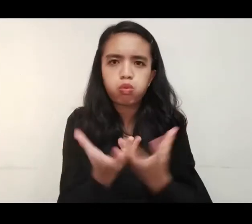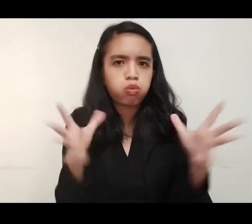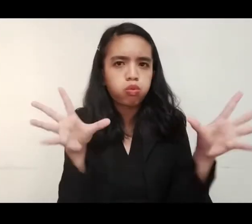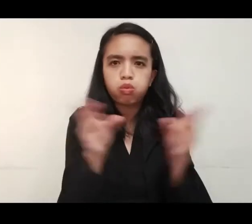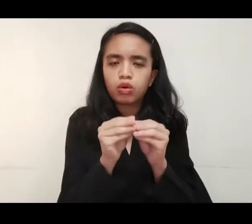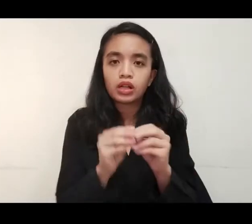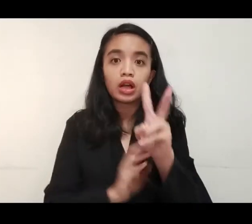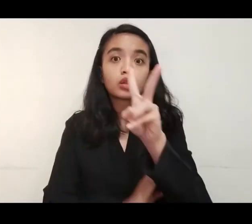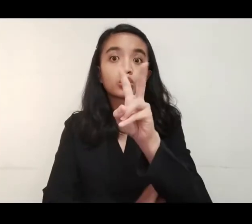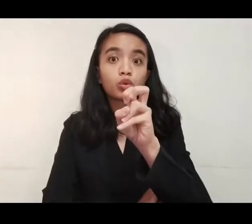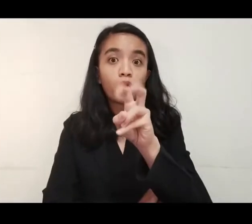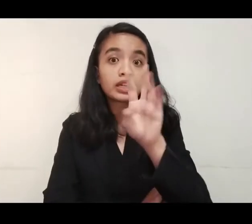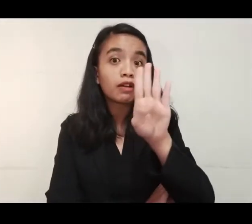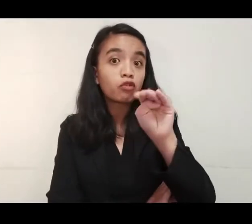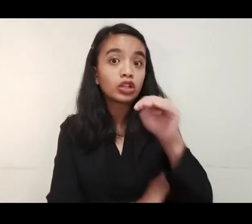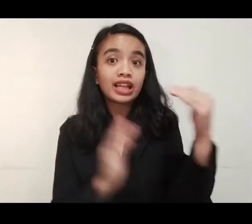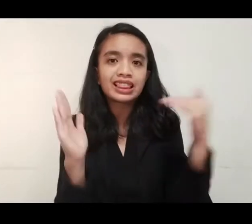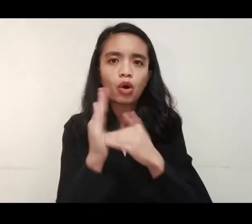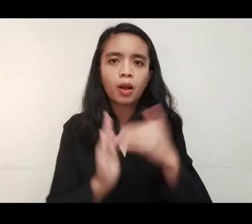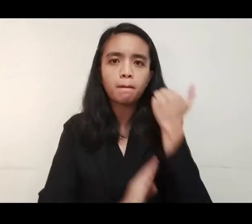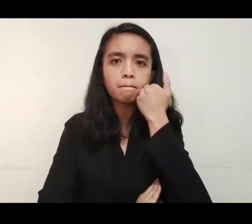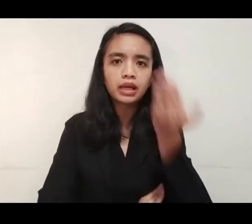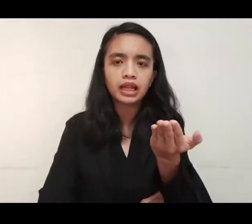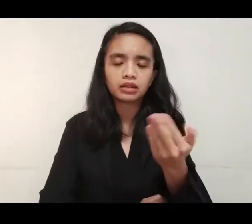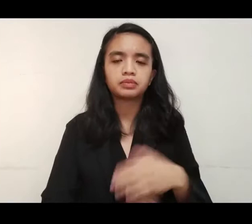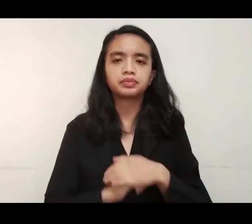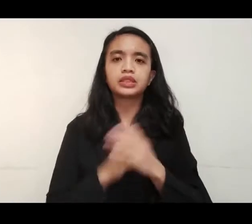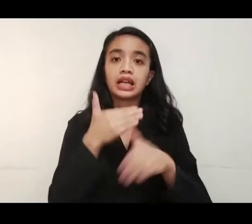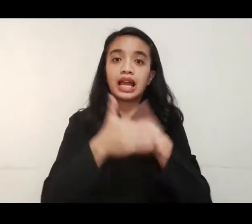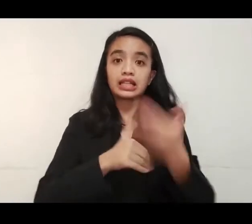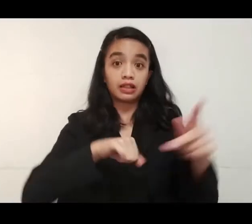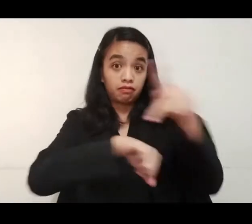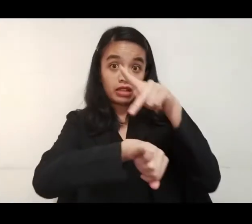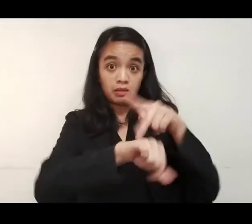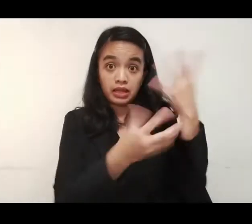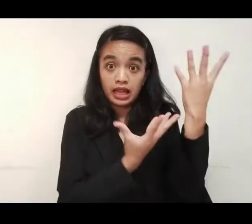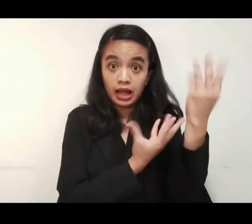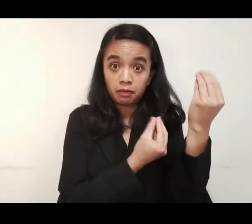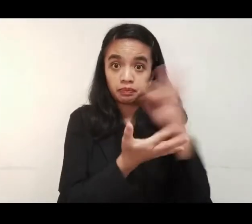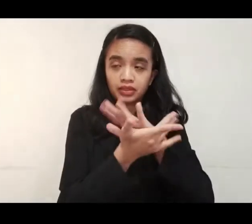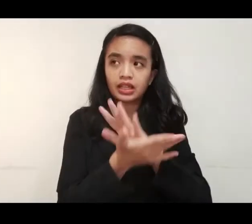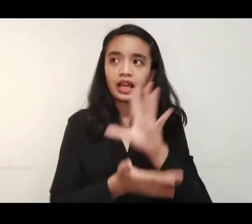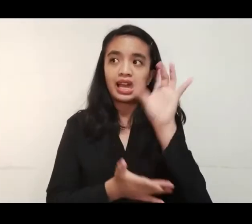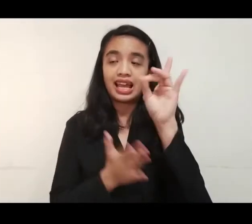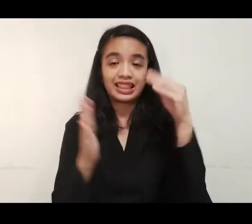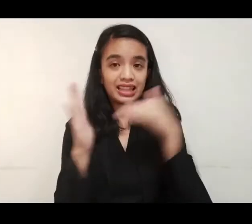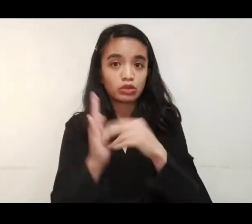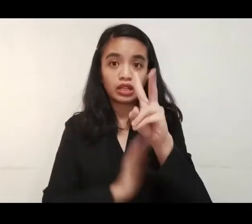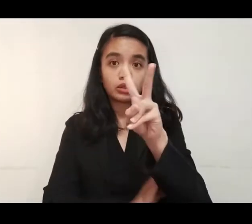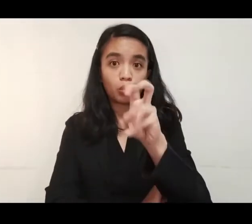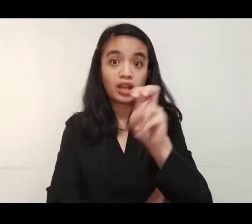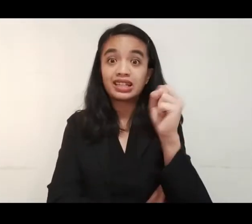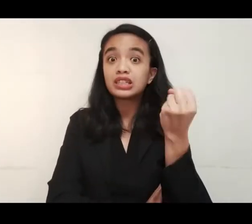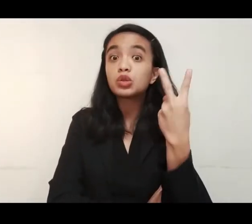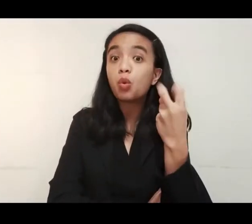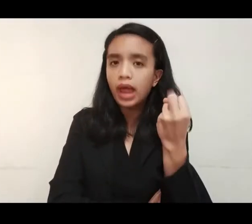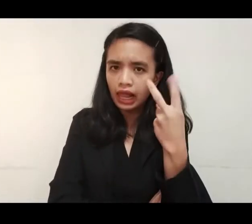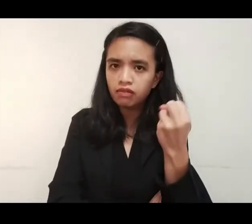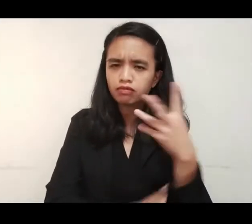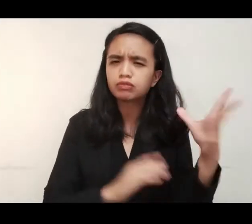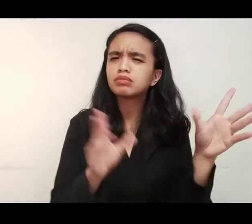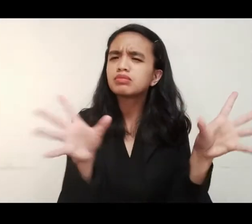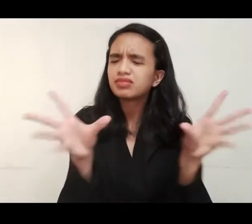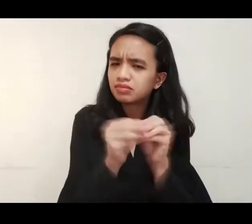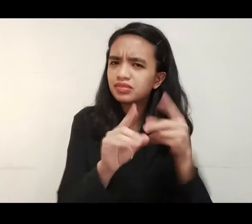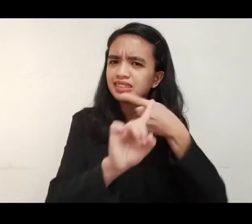214,000 ang namatay. Sa Pilipinas, nasa 8,212 na ang bilang ng kaso ng COVID-19